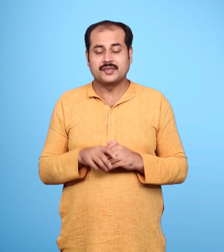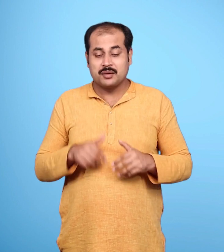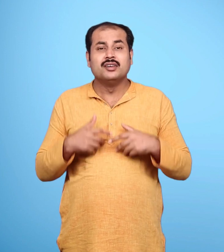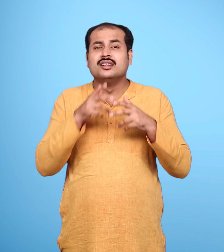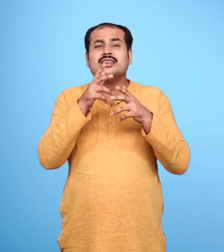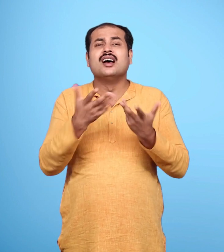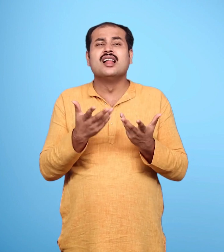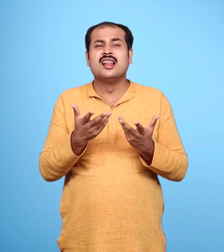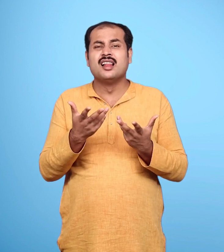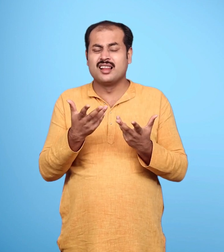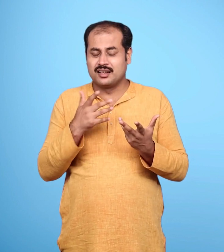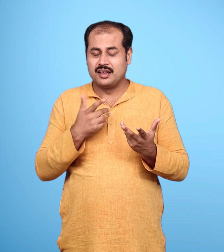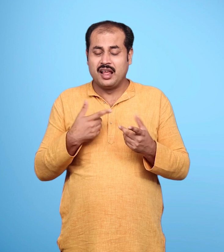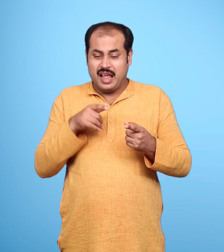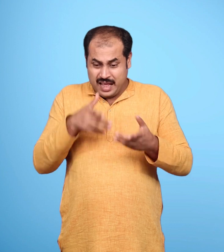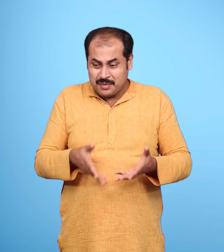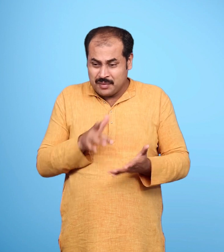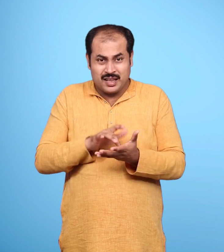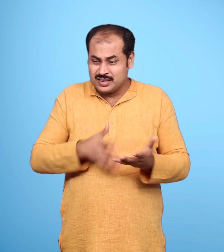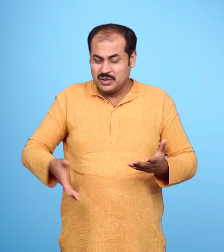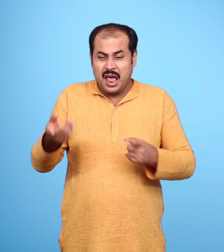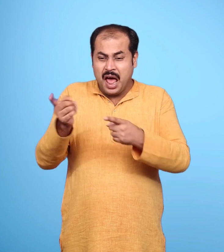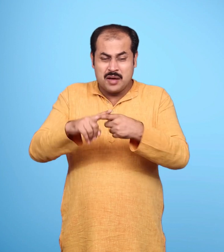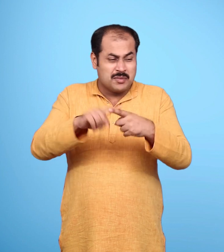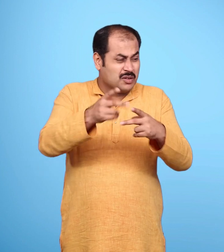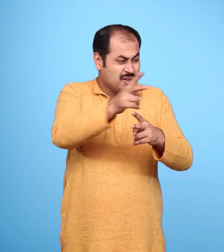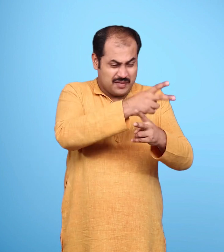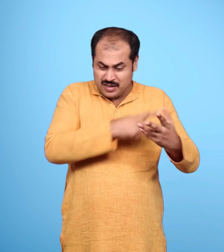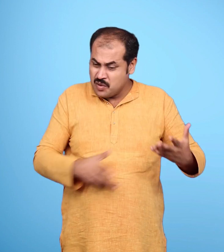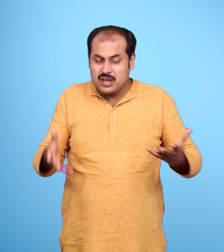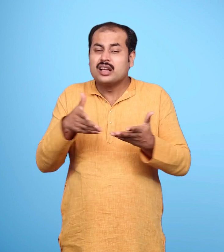केवल इतना बोले हे देवी यह है राक्षसों का छल है